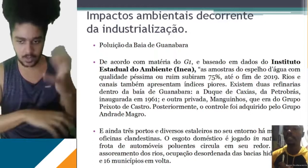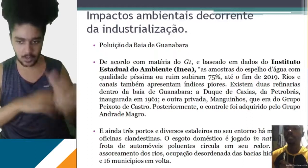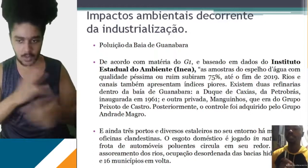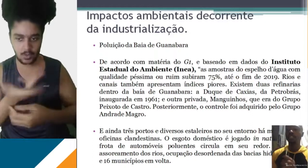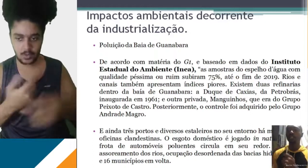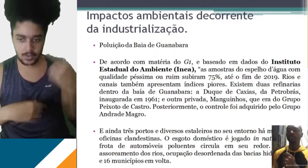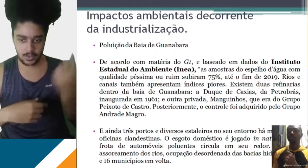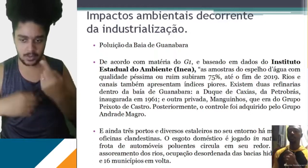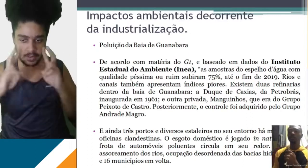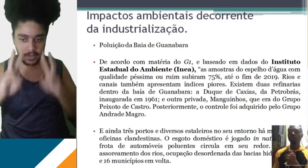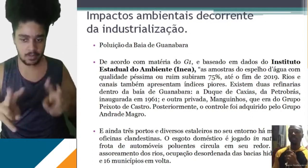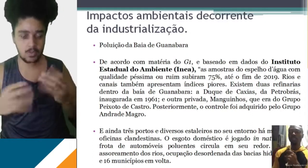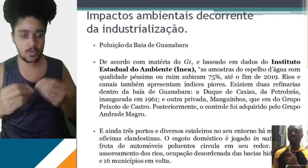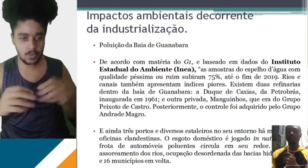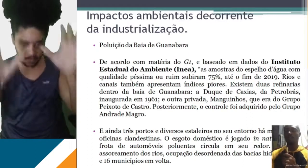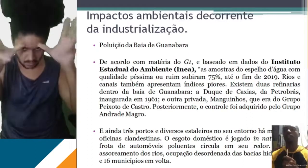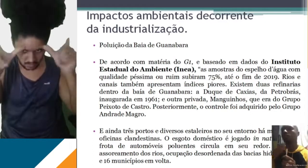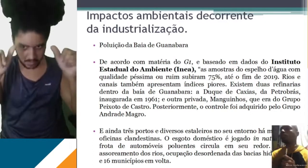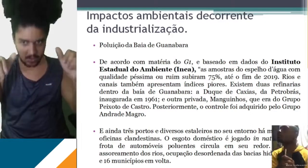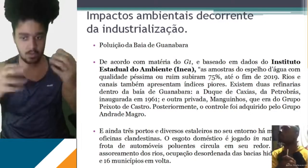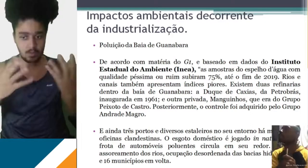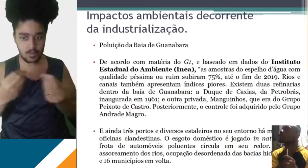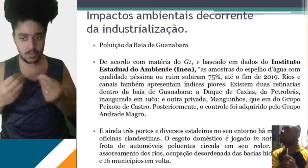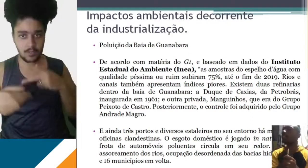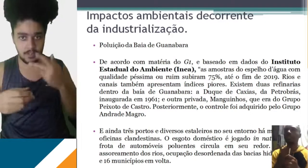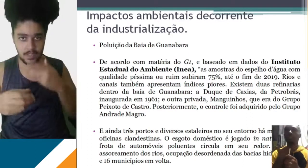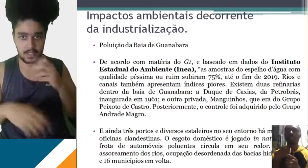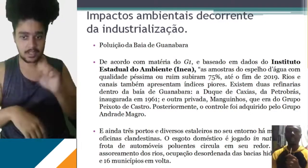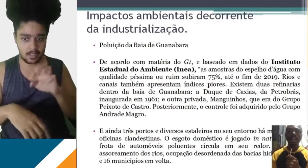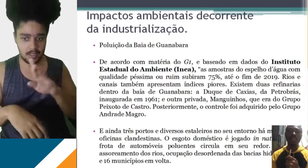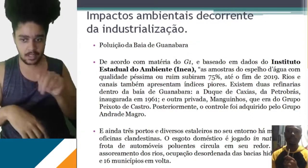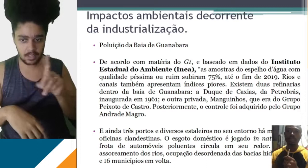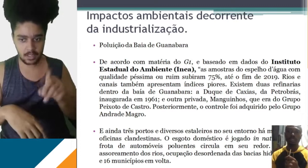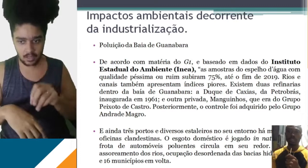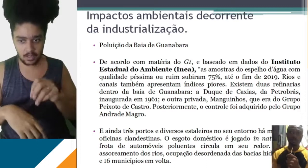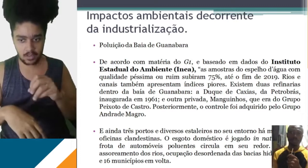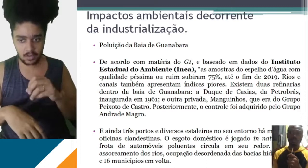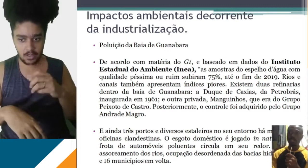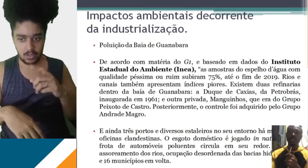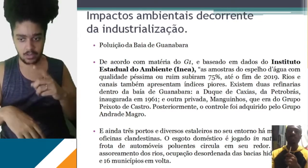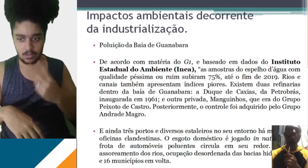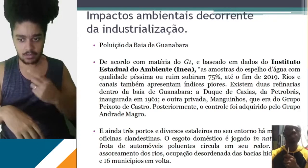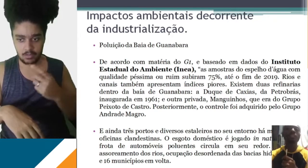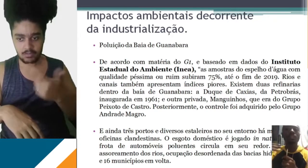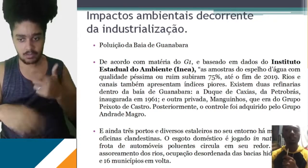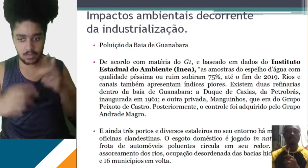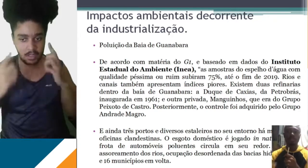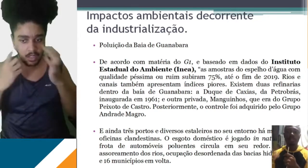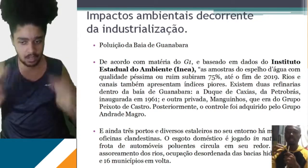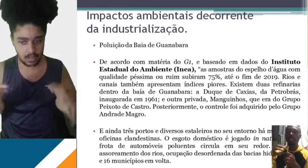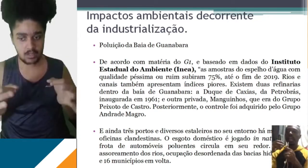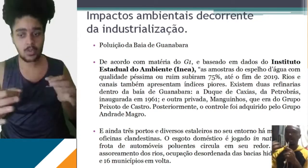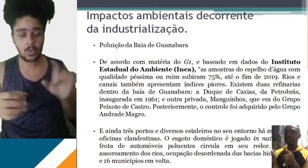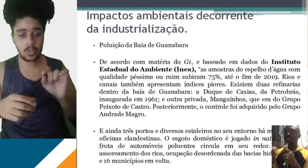a gente vê muito falar da Amazônia, muito falar do Cerrado, mas às vezes a gente mora aqui no estado e a gente não se afenta ao que está